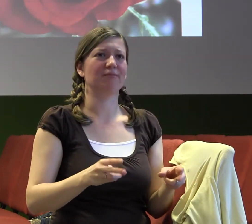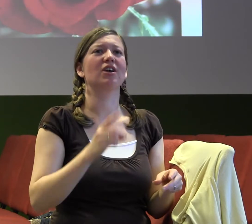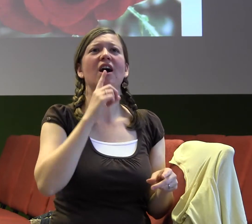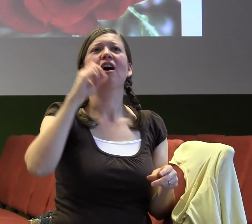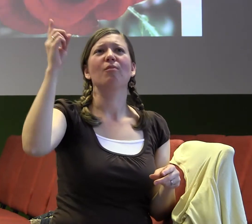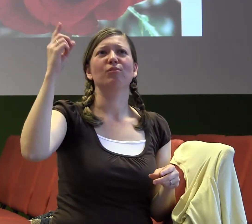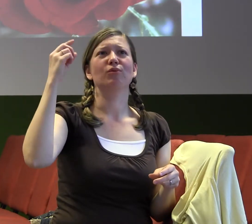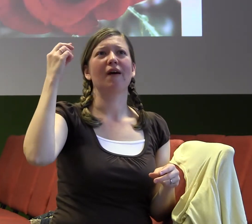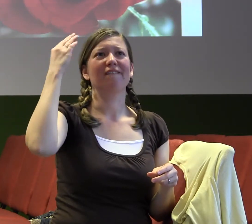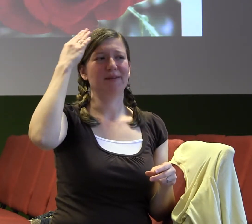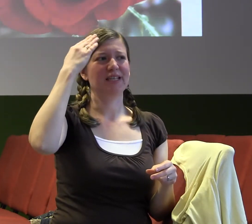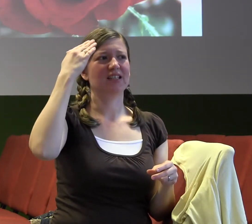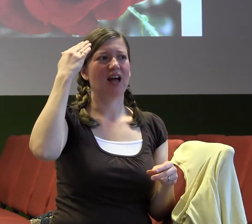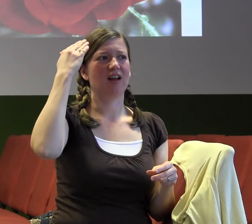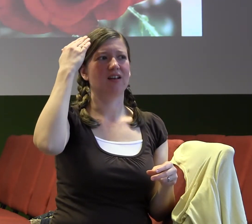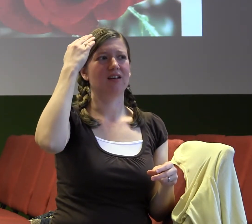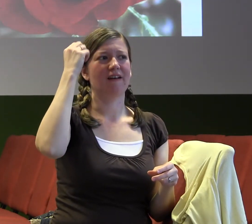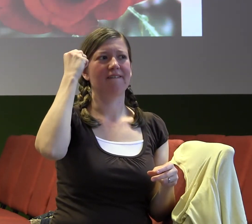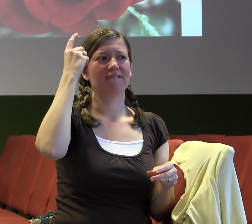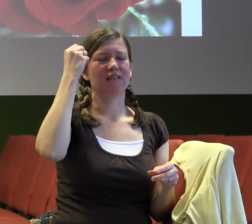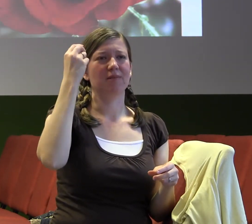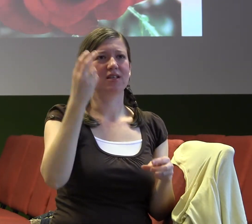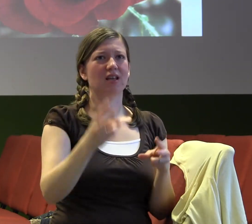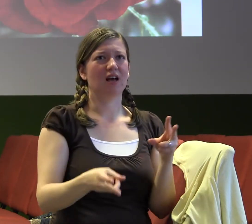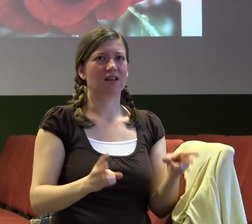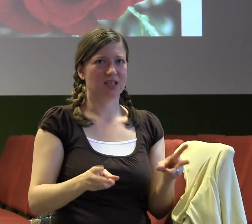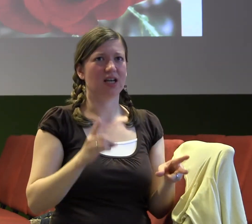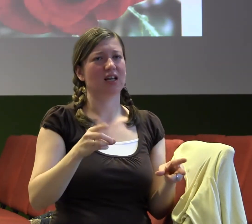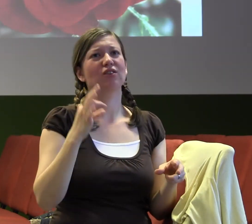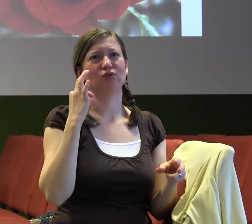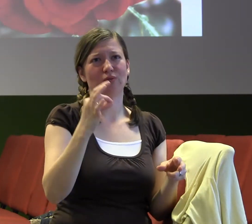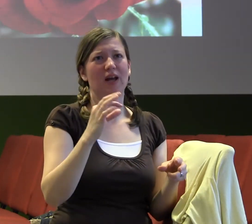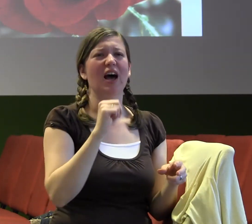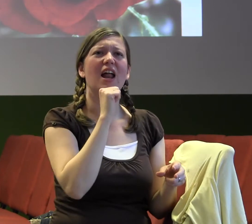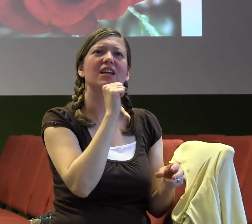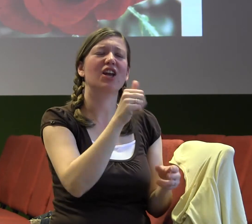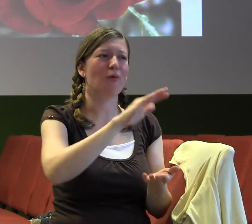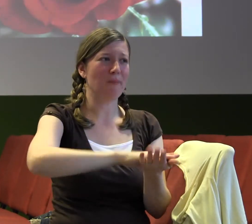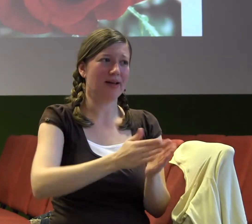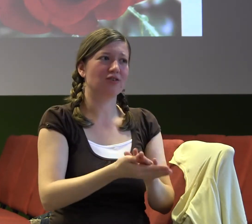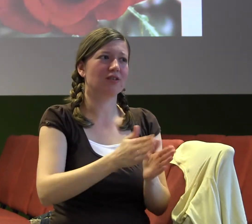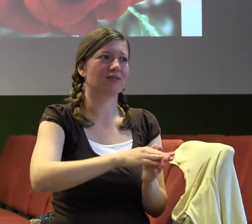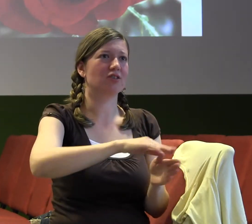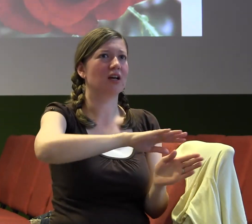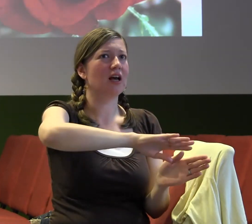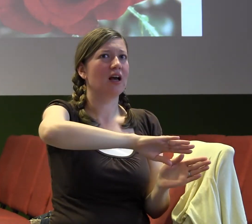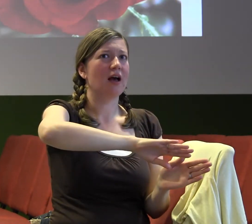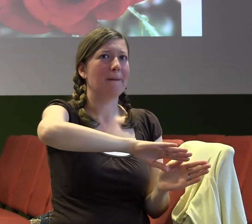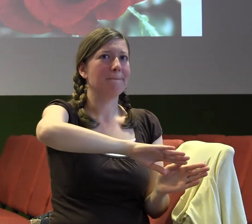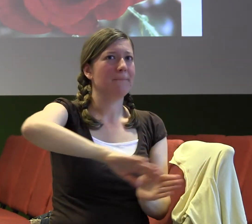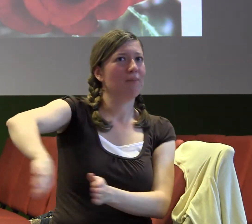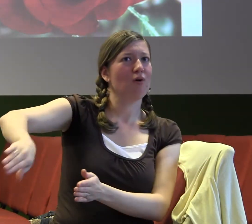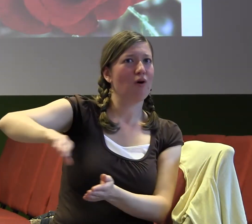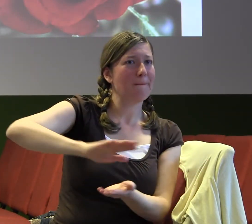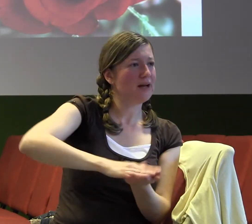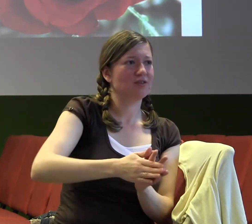A sex sám o sobě taky nás neučiní šťastnými. Ale jenom když ho máme nebo když ho vykonáváme tak, jak prostě Bůh dal. A stejný